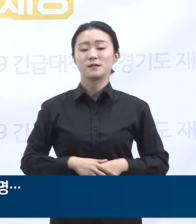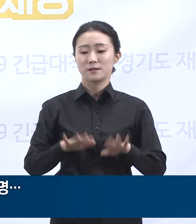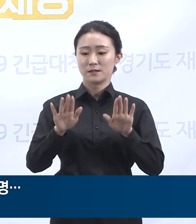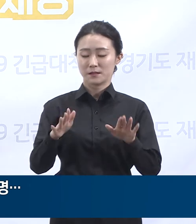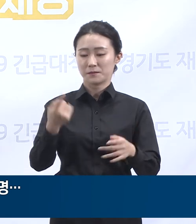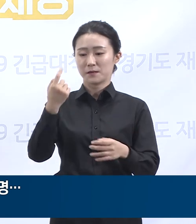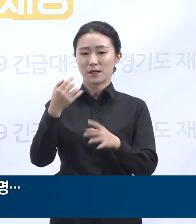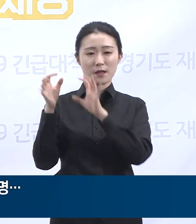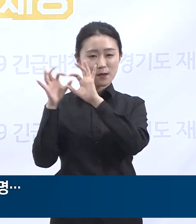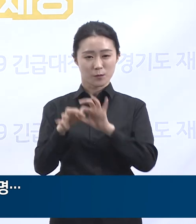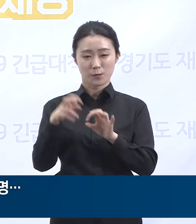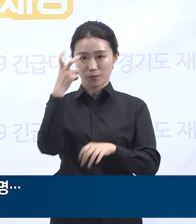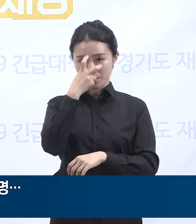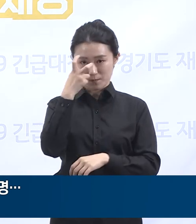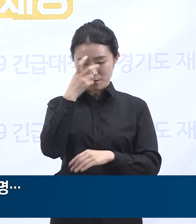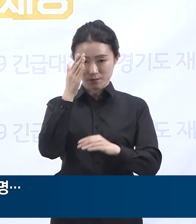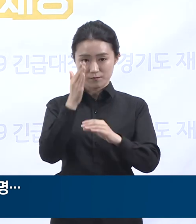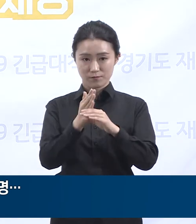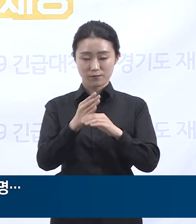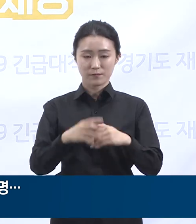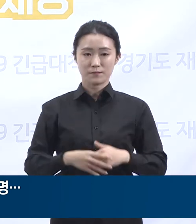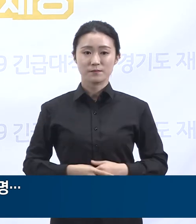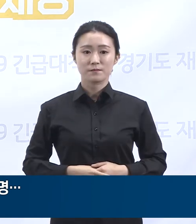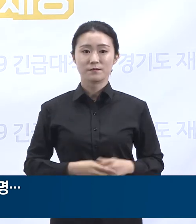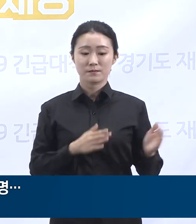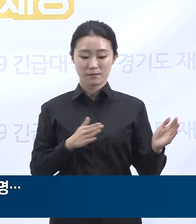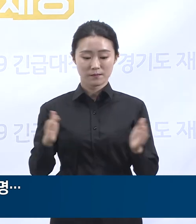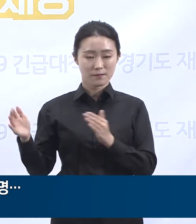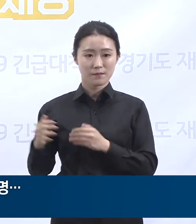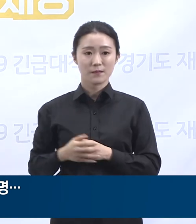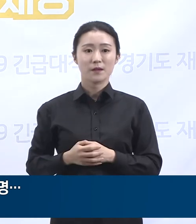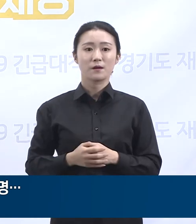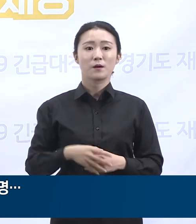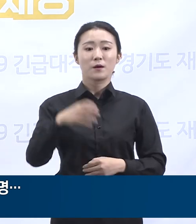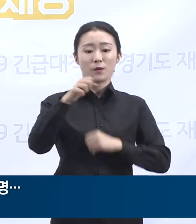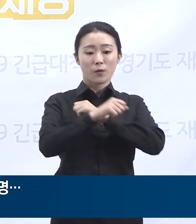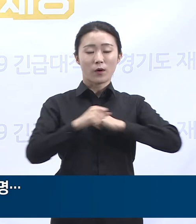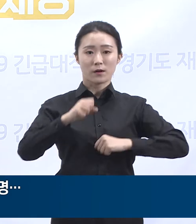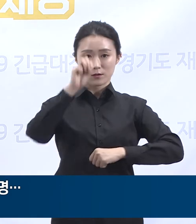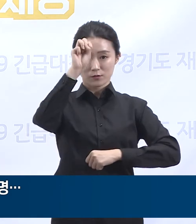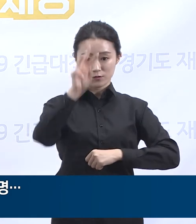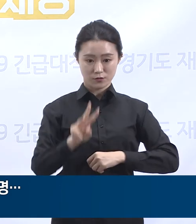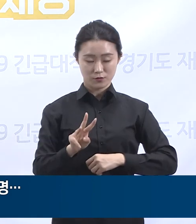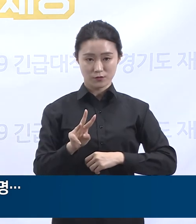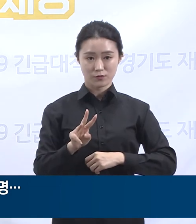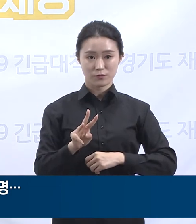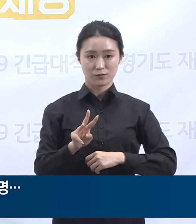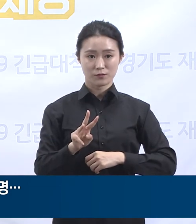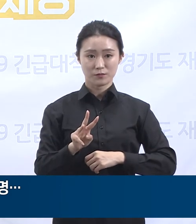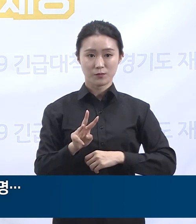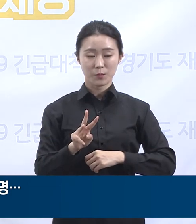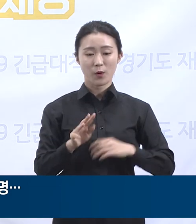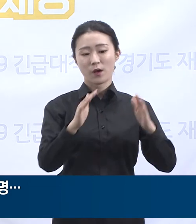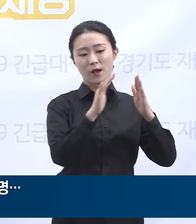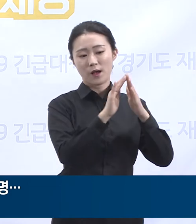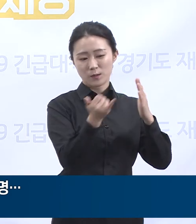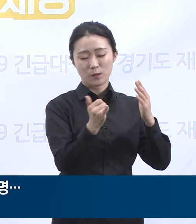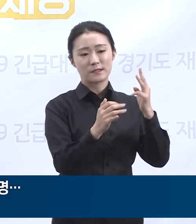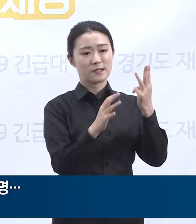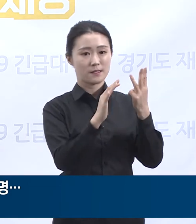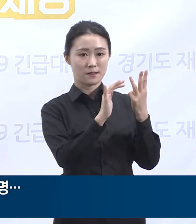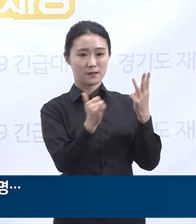일가족 관련 확진 상황입니다. 광주시에 거주하는 남편, 배우자, 자녀 등 일가족 3명이 확진 파정을 받았는데